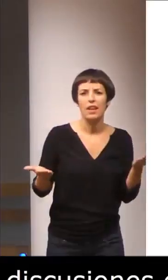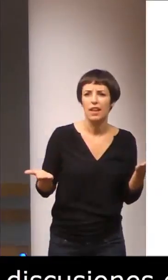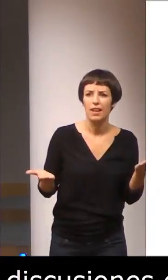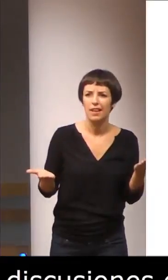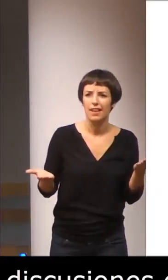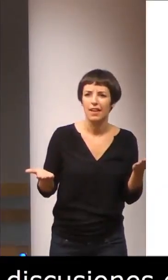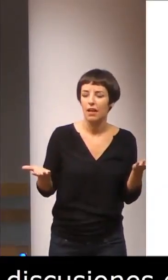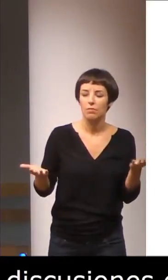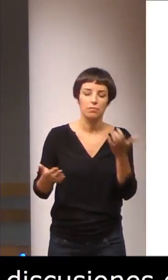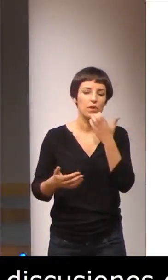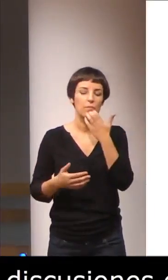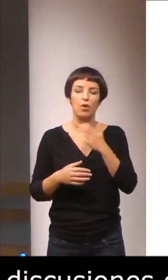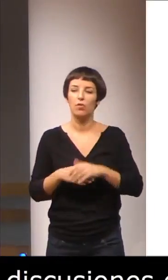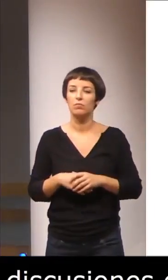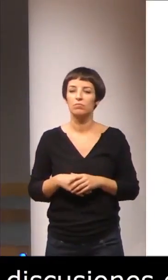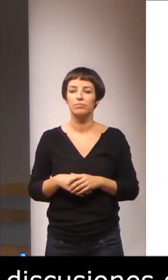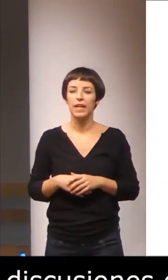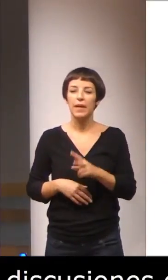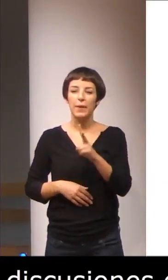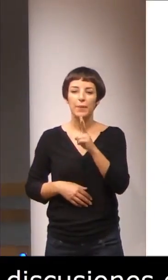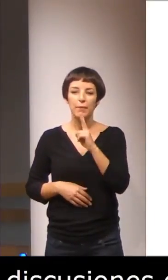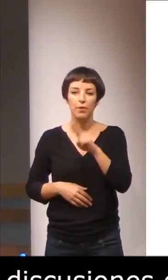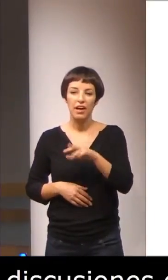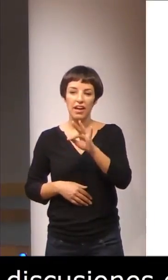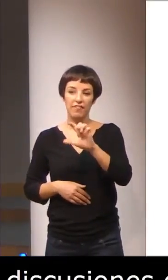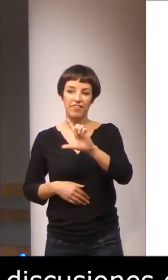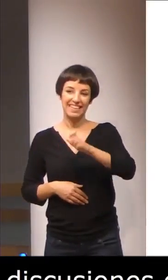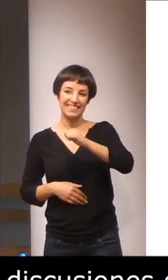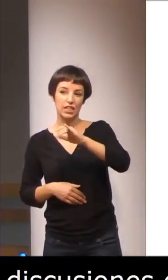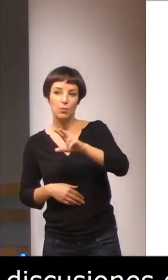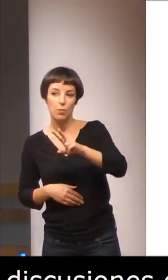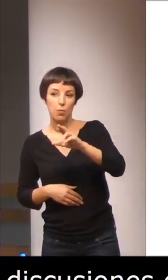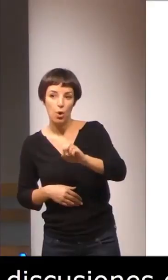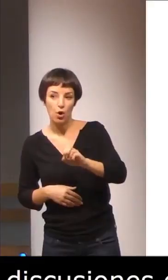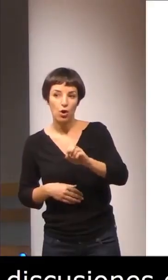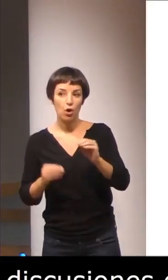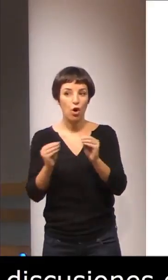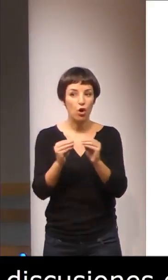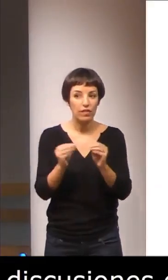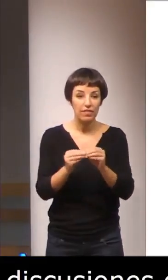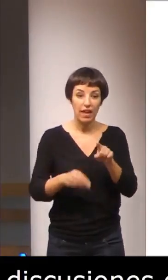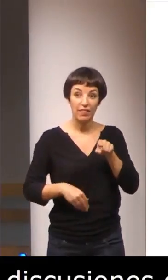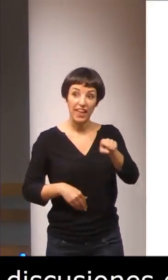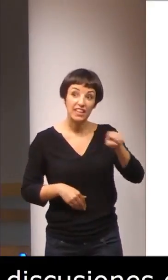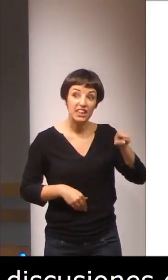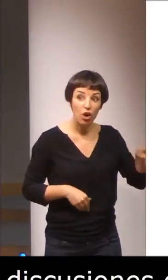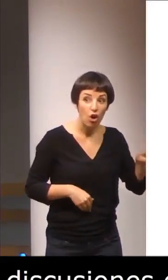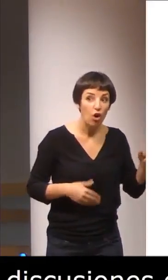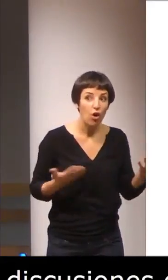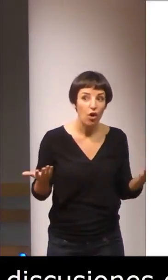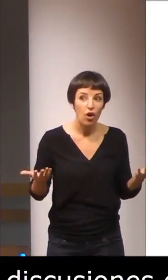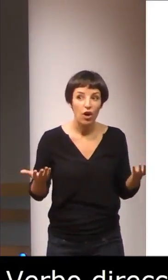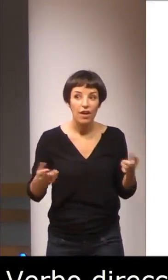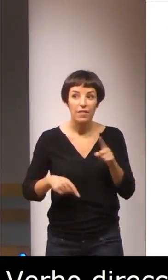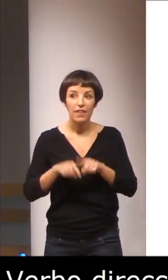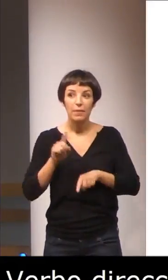los identificamos como verbos flexivos, verbos de concordancia, verbos de íctico, si nos situamos dentro de la perspectiva